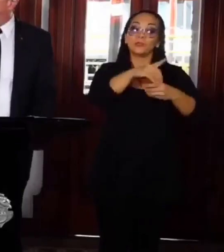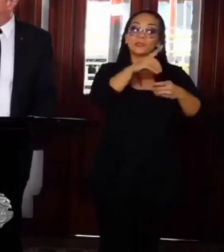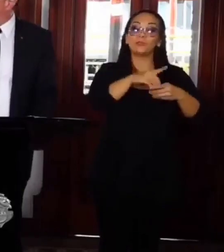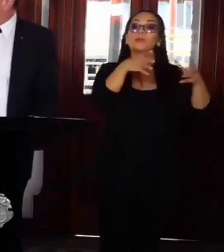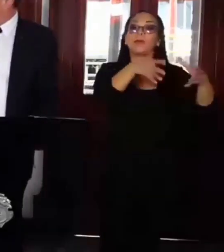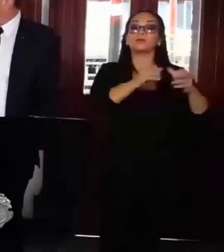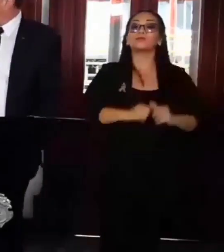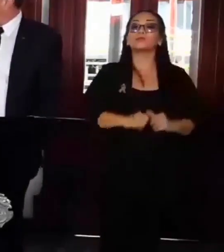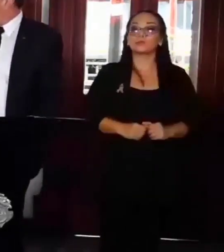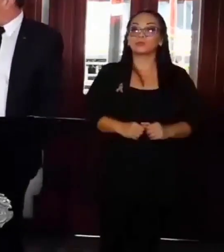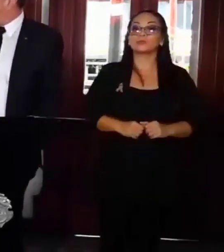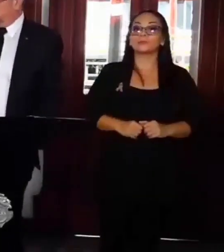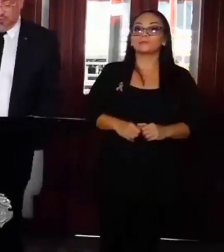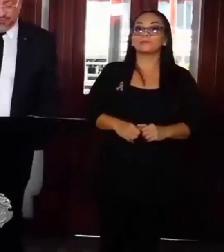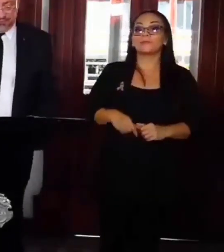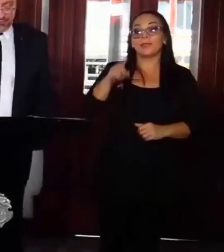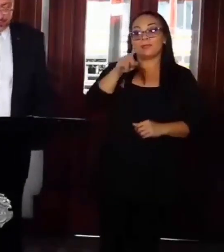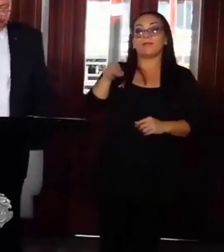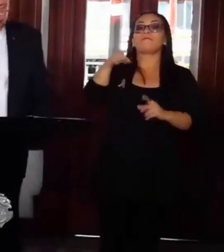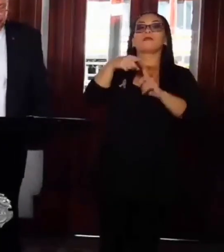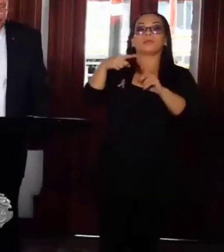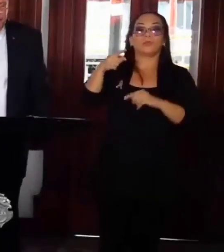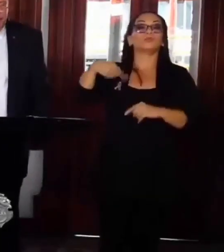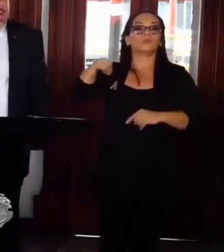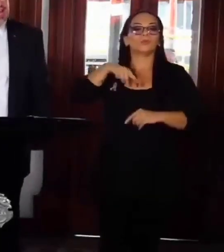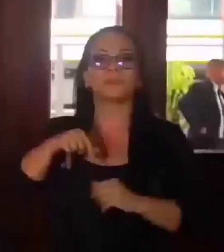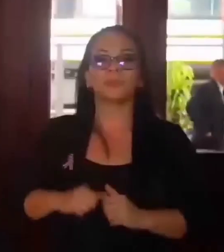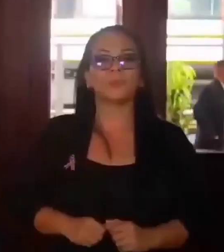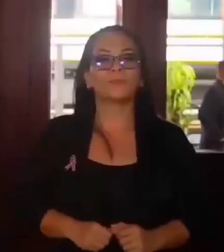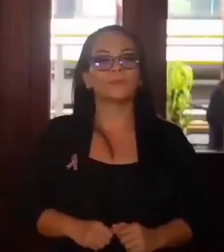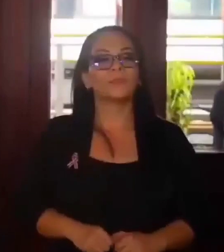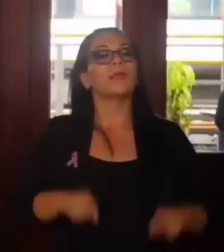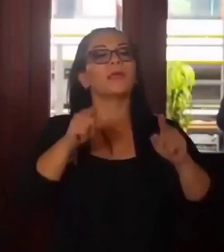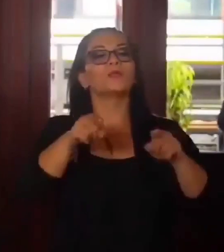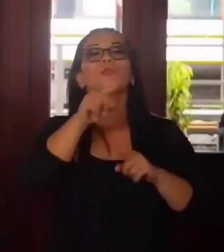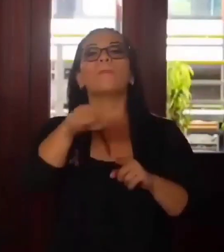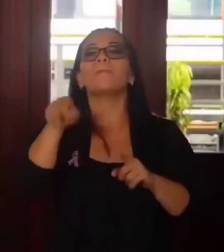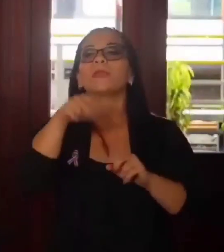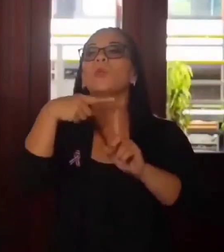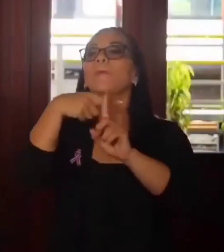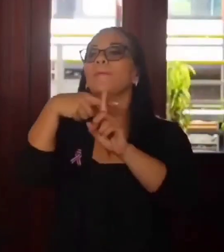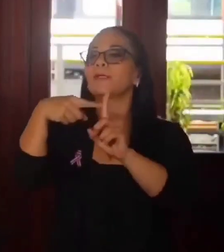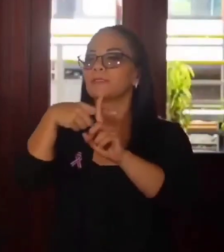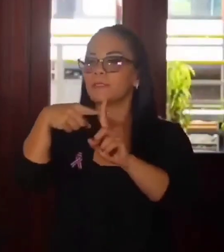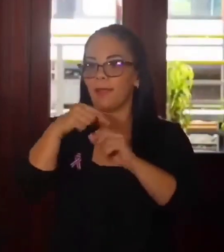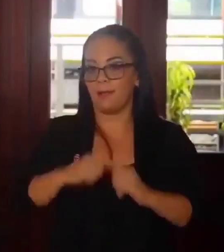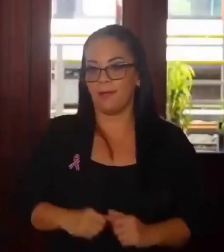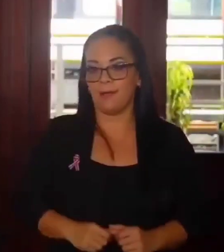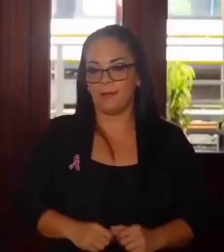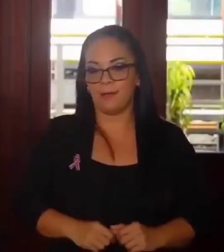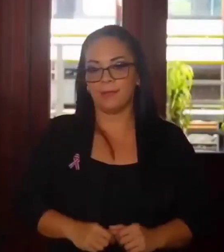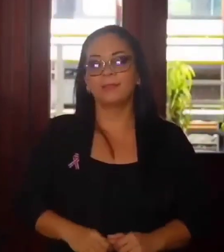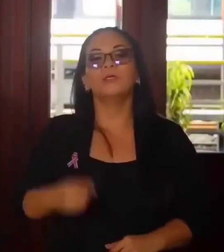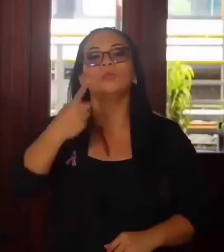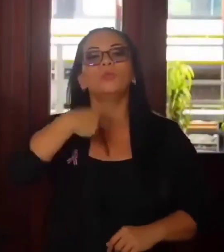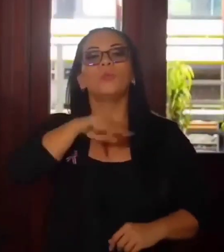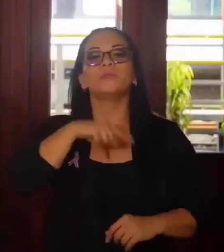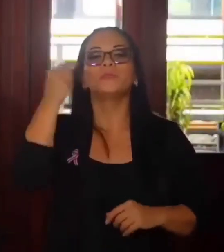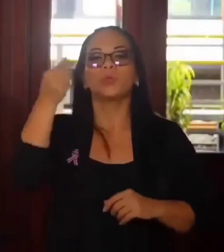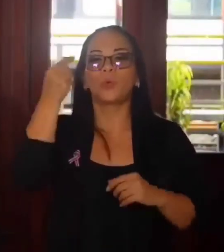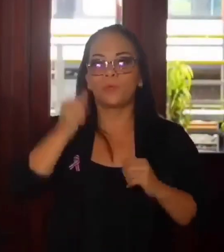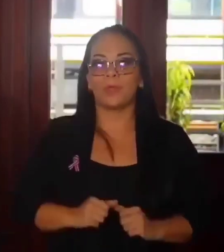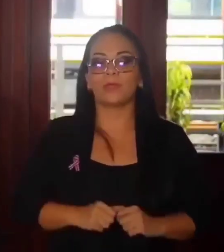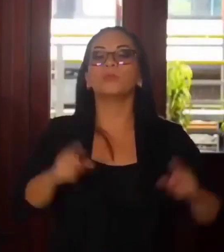los diputados y de este veto. Esto es un veto parcial. Nuestro gobierno,